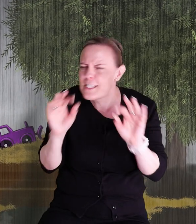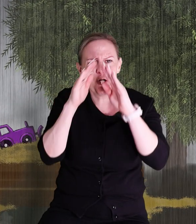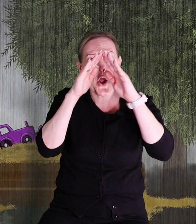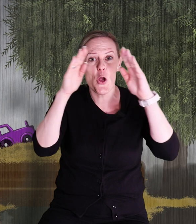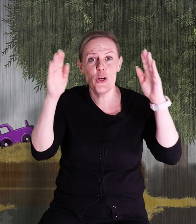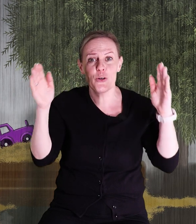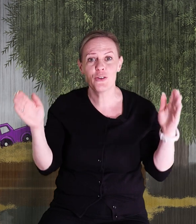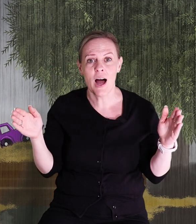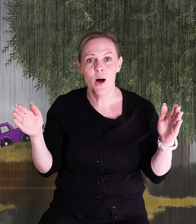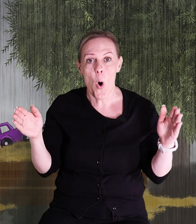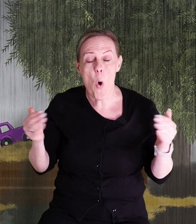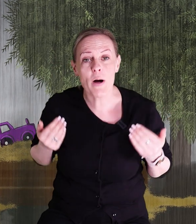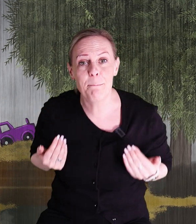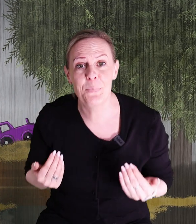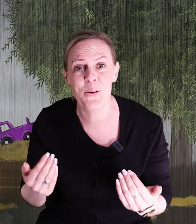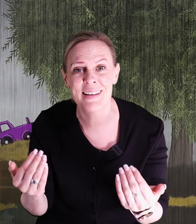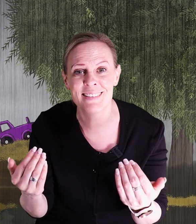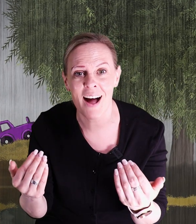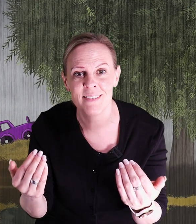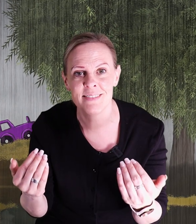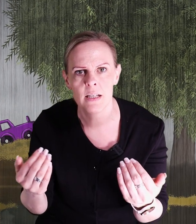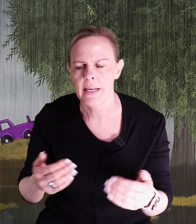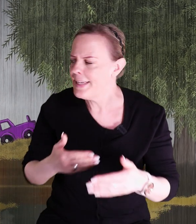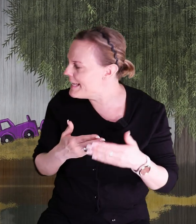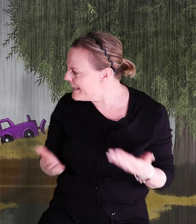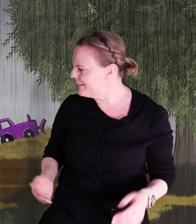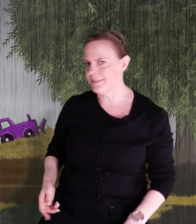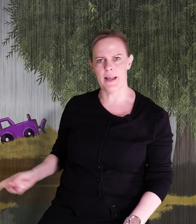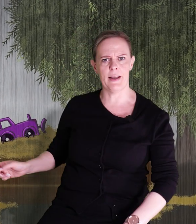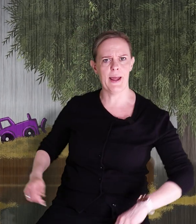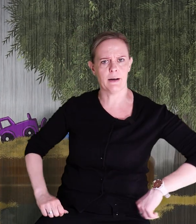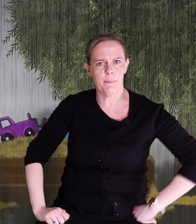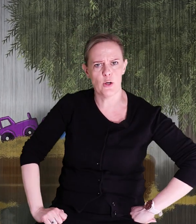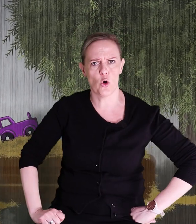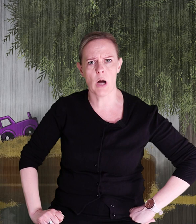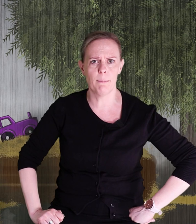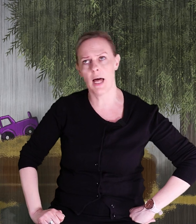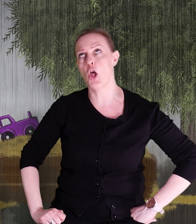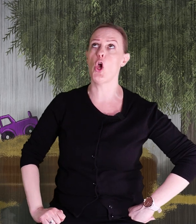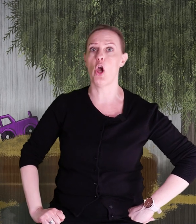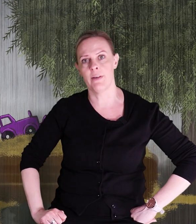snölykta åka pulka. Inte leka med någon gamla löv.